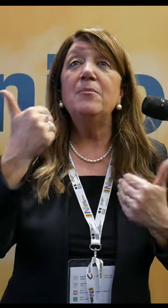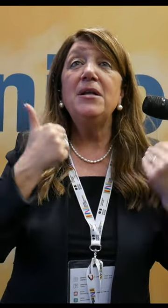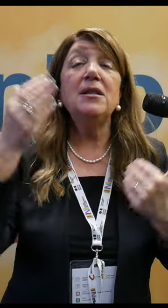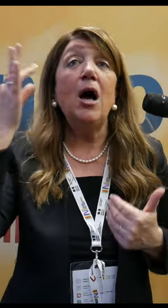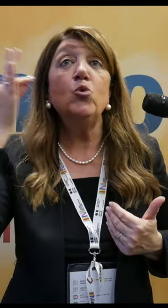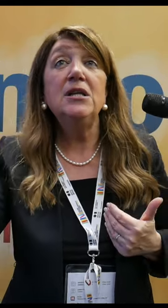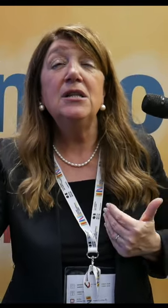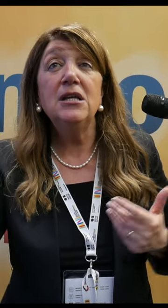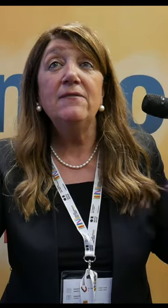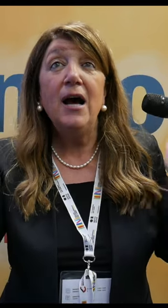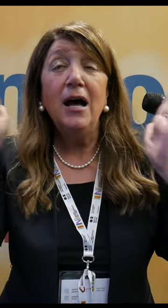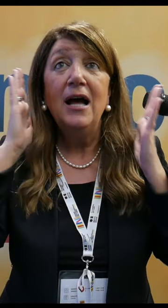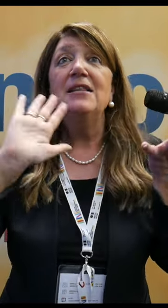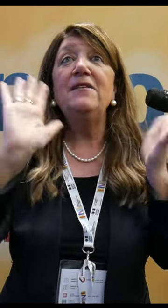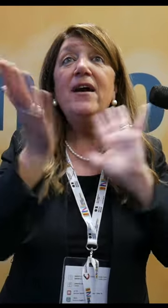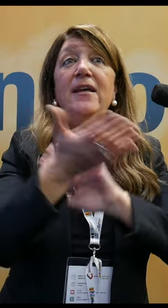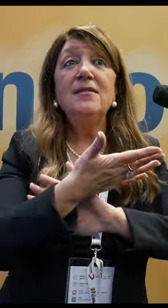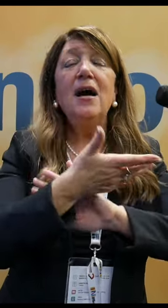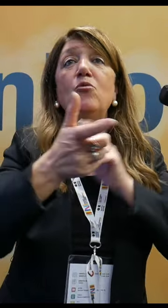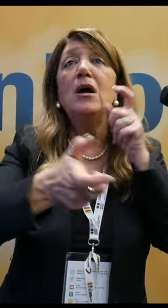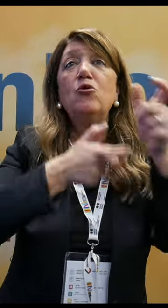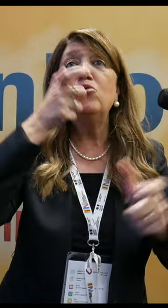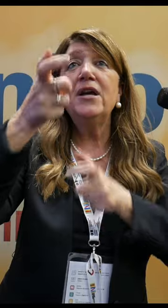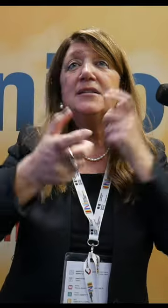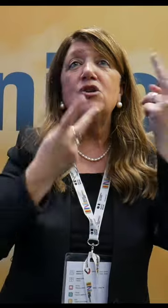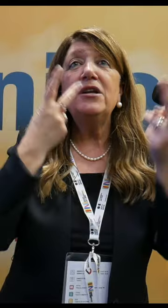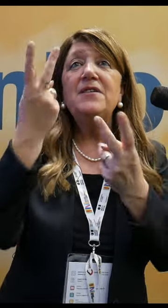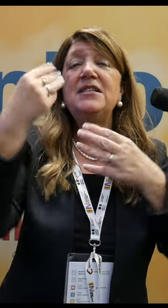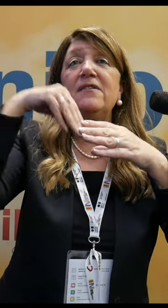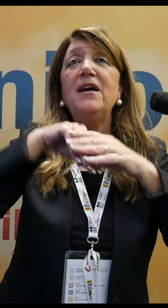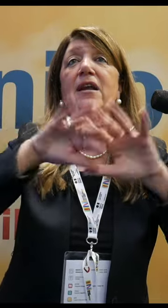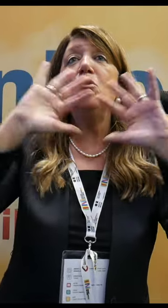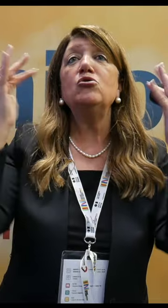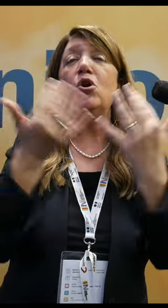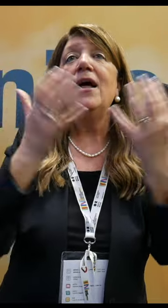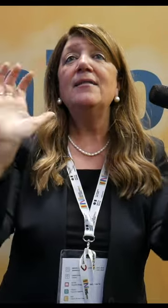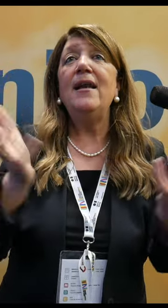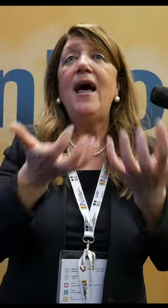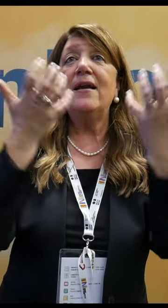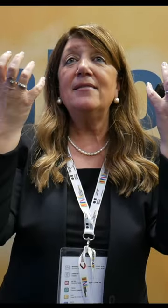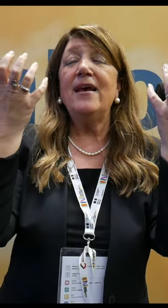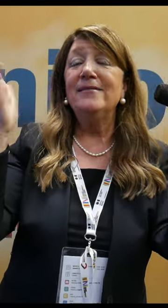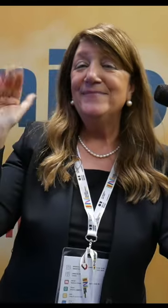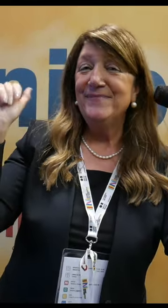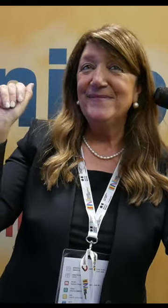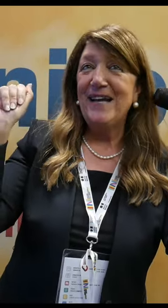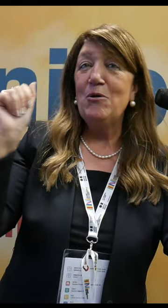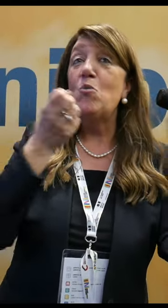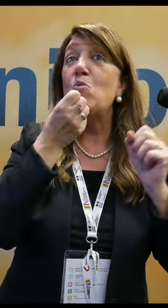disabilità uditiva diventa una comunicazione visiva nel mondo dell'arte.